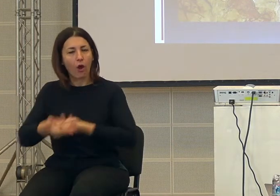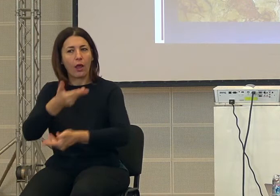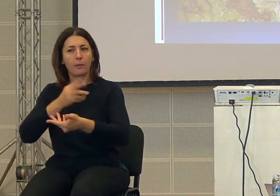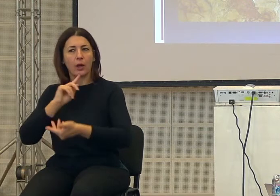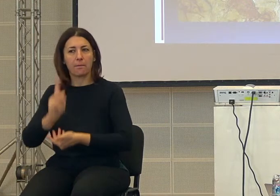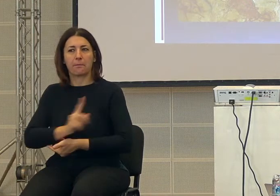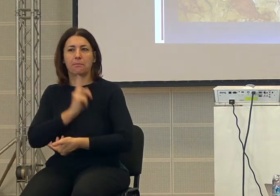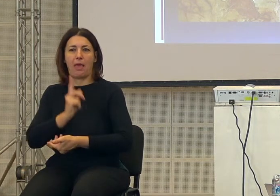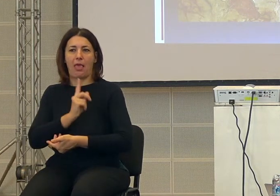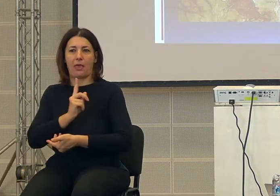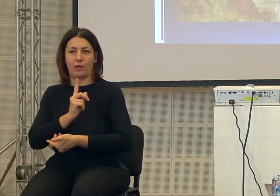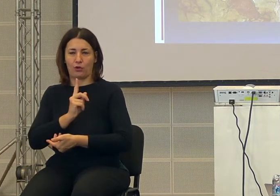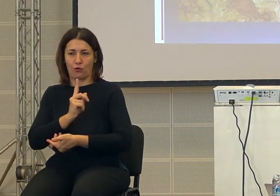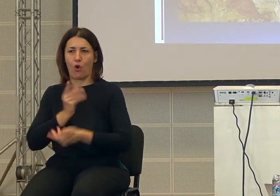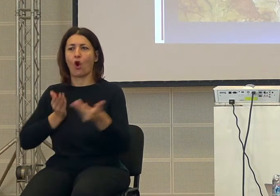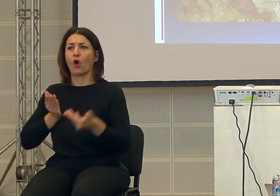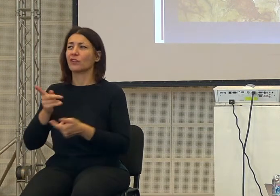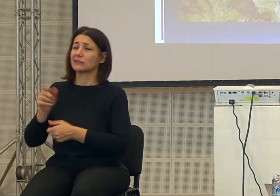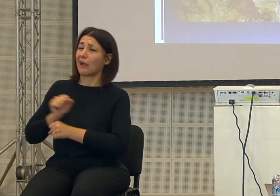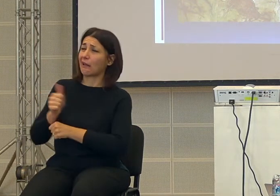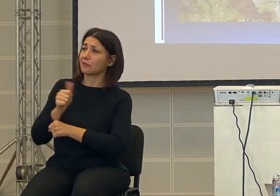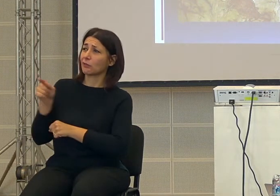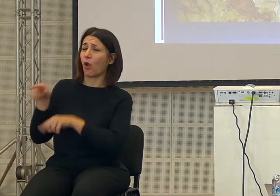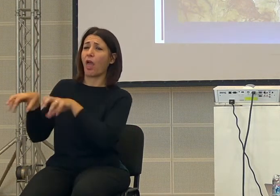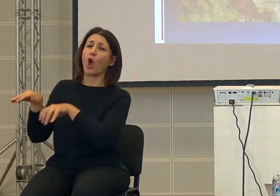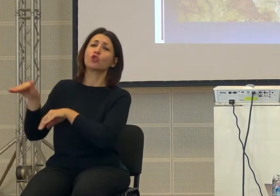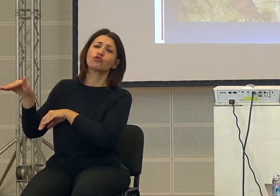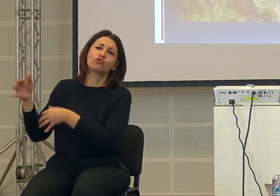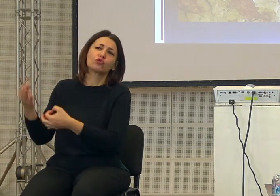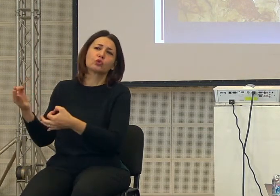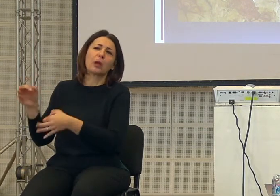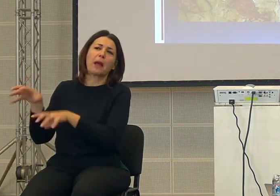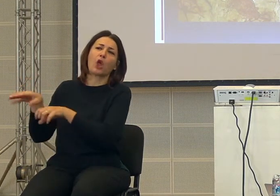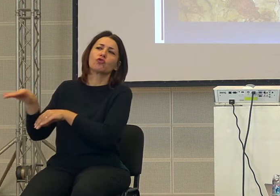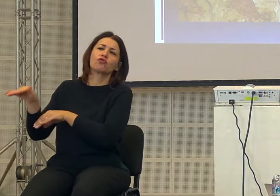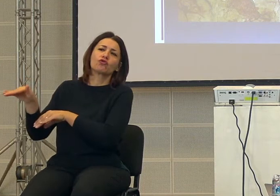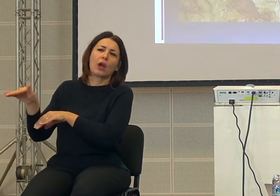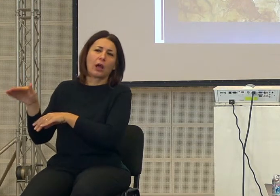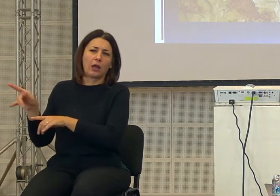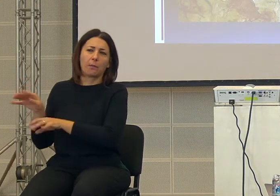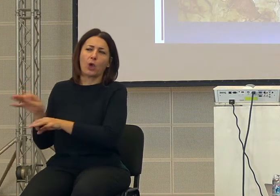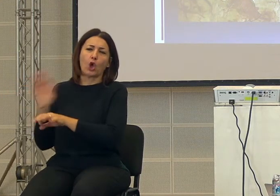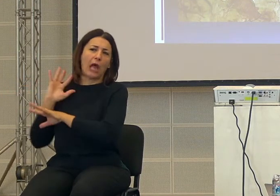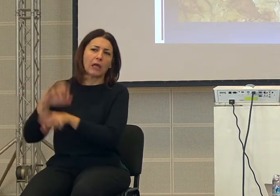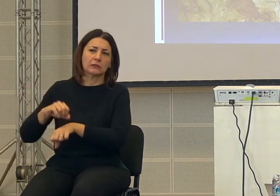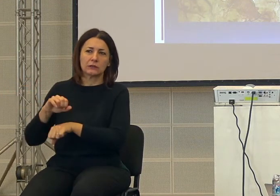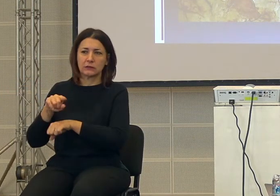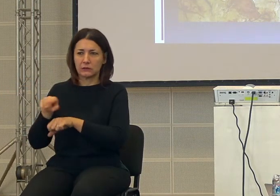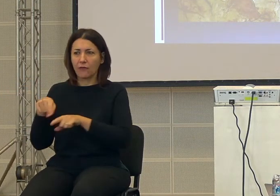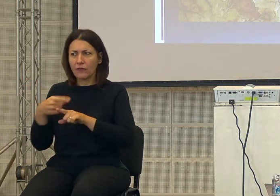meglio di quelli che credono soltanto, giustamente, che il leone sia appostato vicino al luogo dell'abbeveraggio.